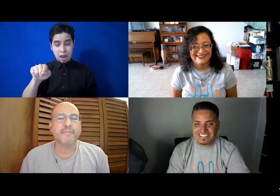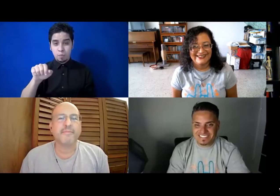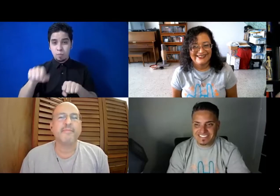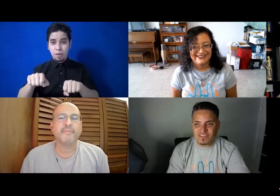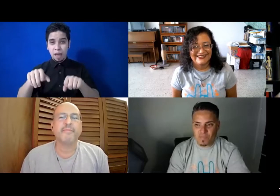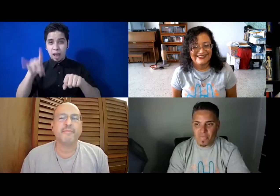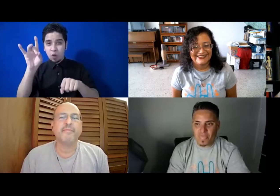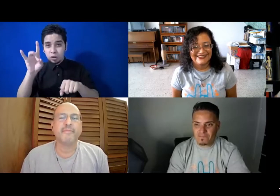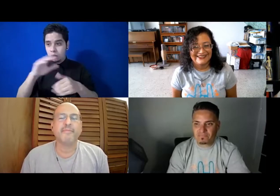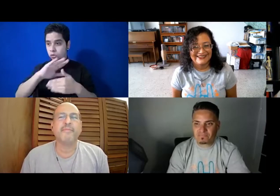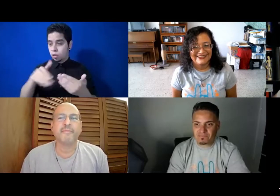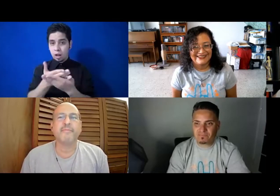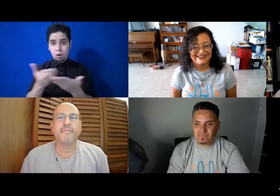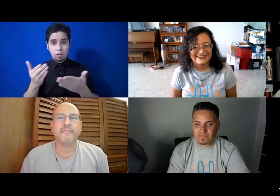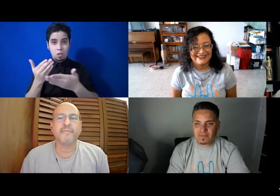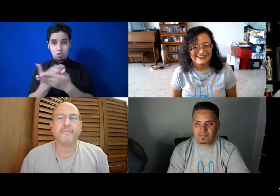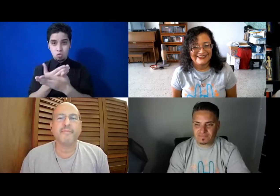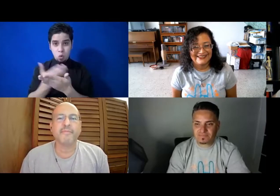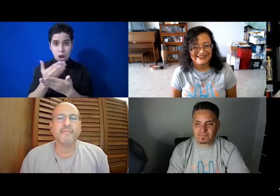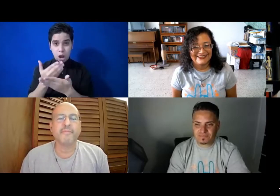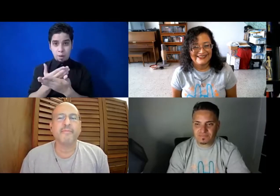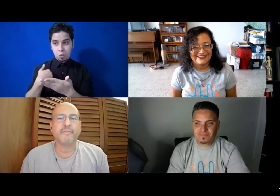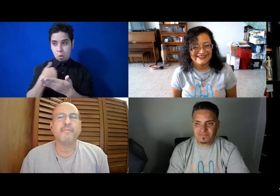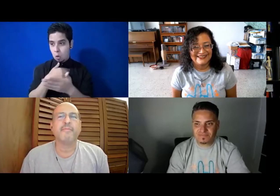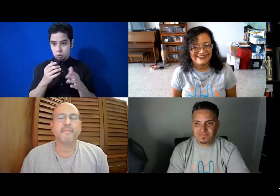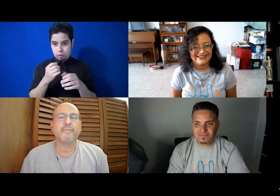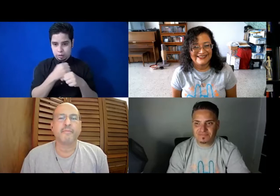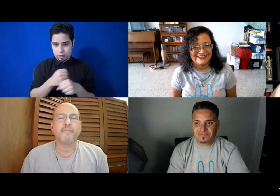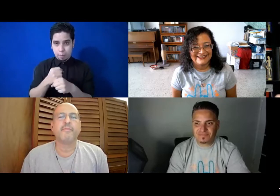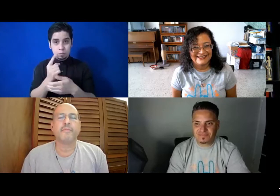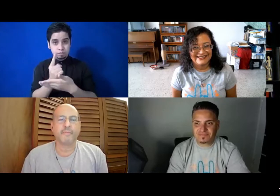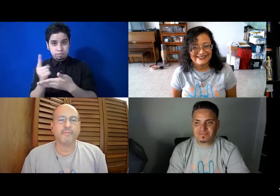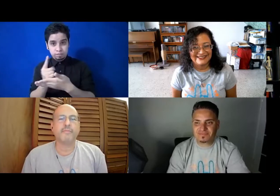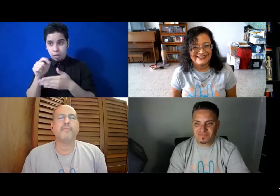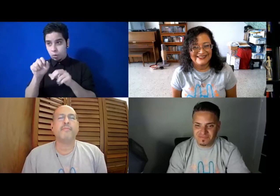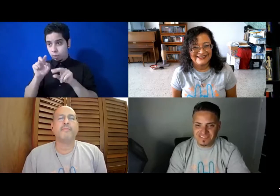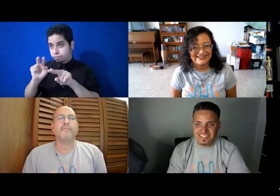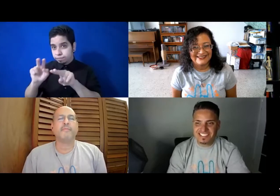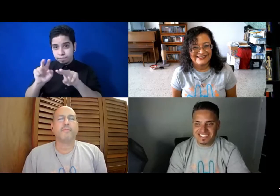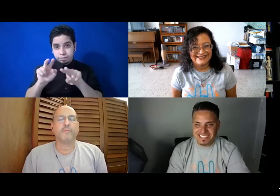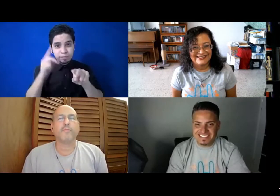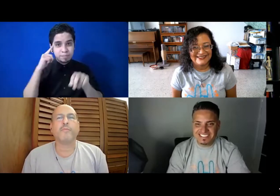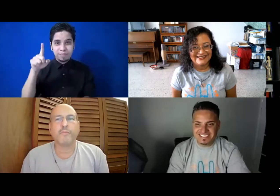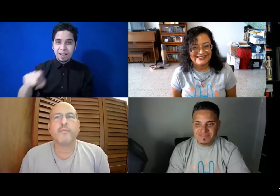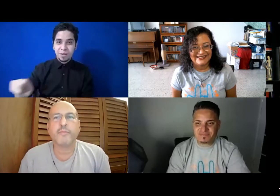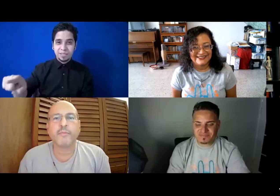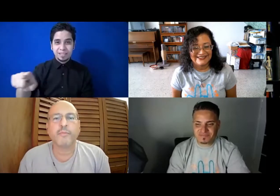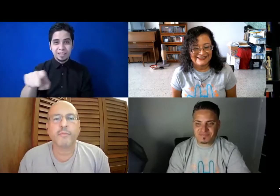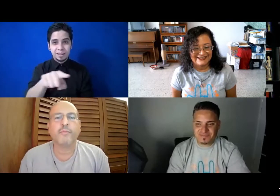actualizaciones de lo que estamos preparando semana tras semana para todos ustedes en Artefusión.